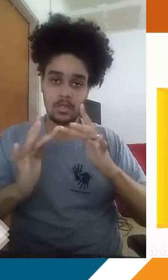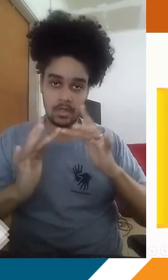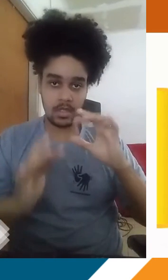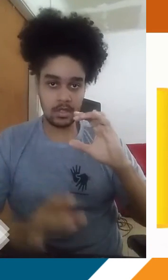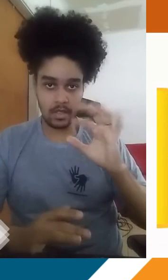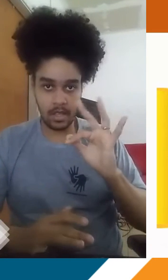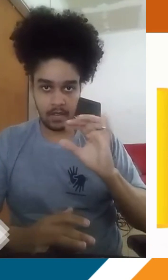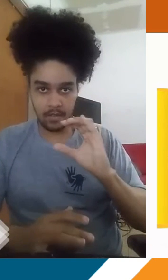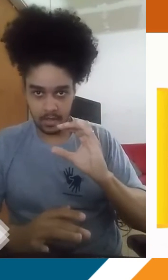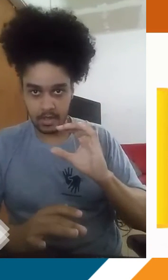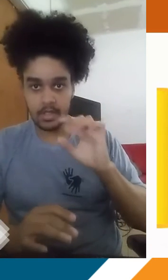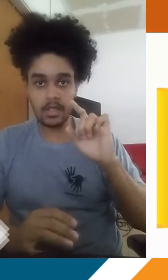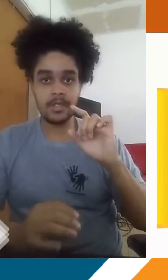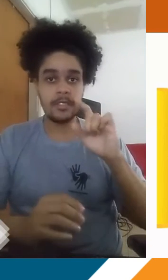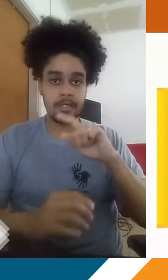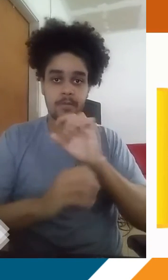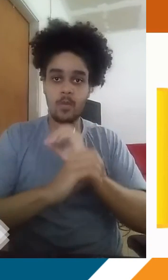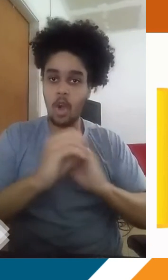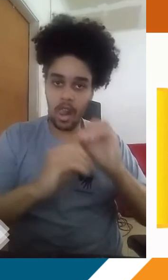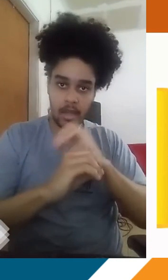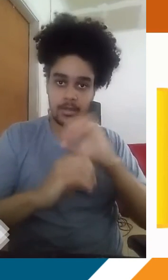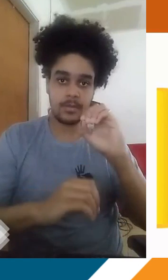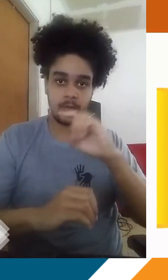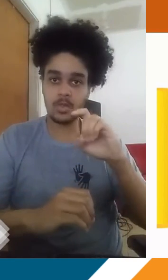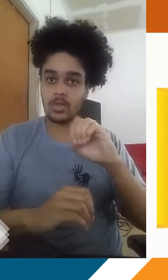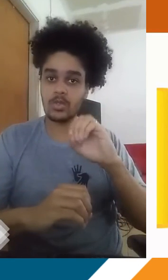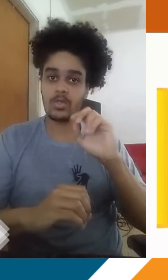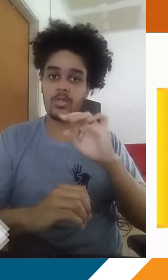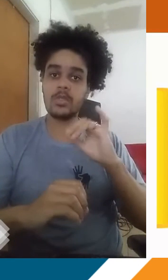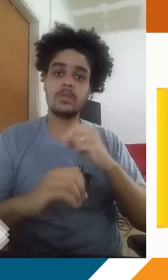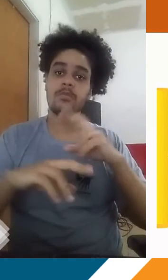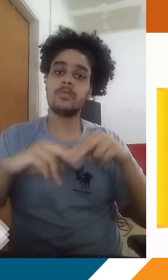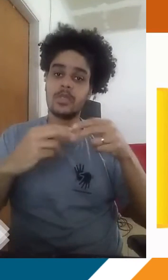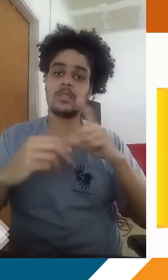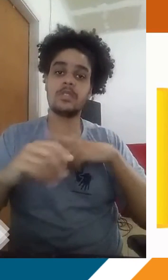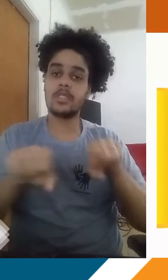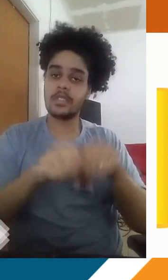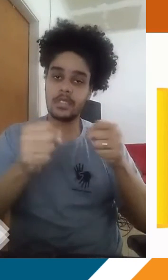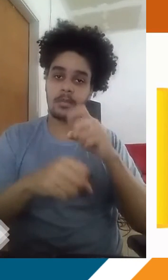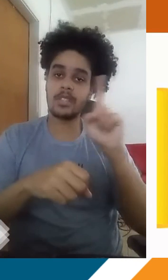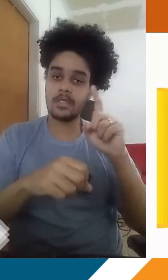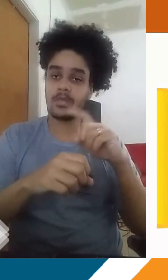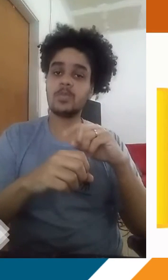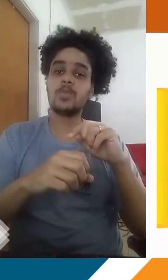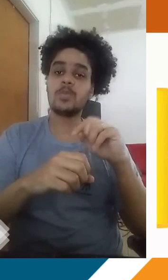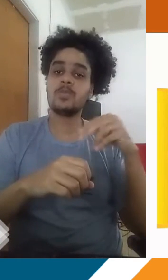com essas moléculas de ozônio e, consequentemente, a gente ter a quebra dessas moléculas